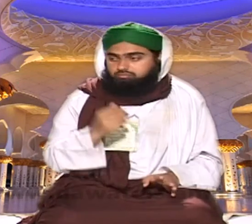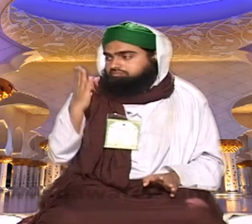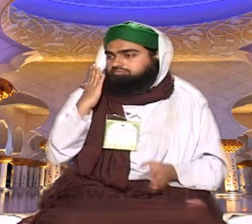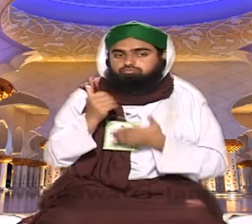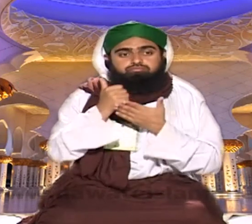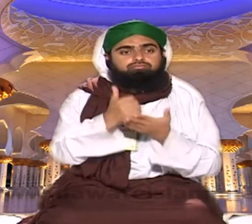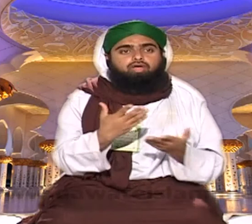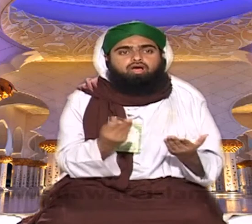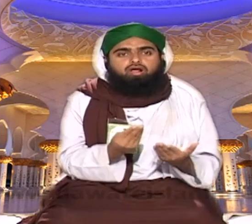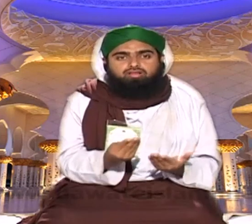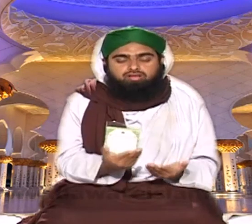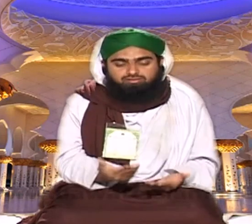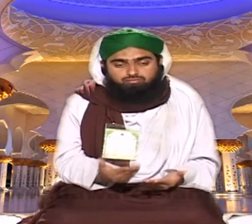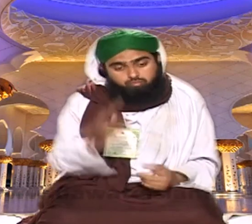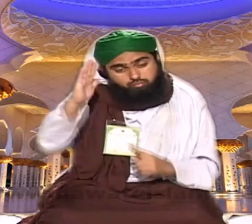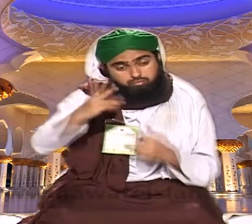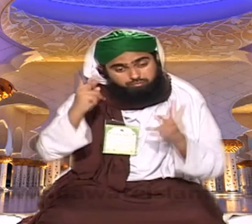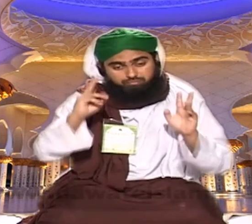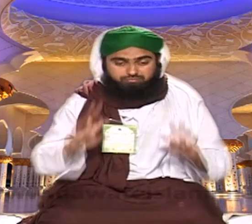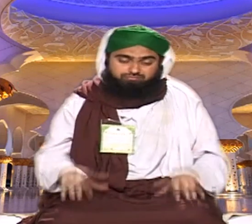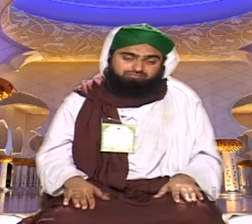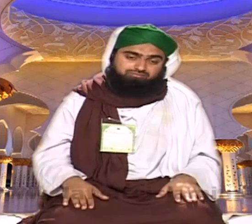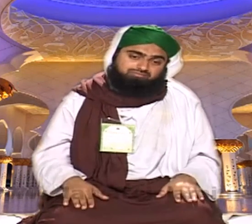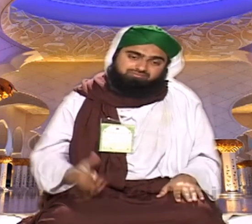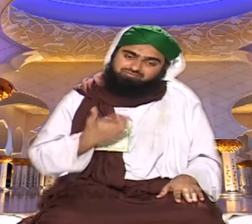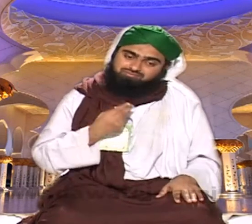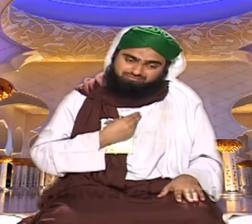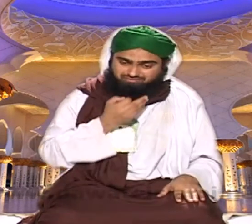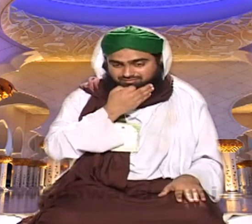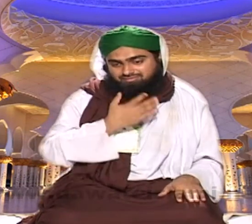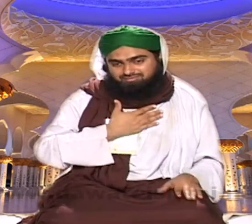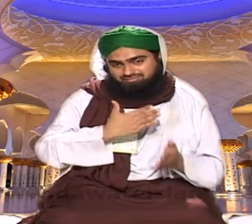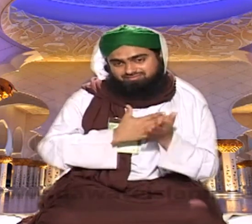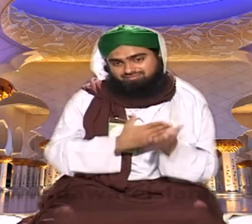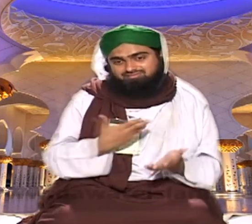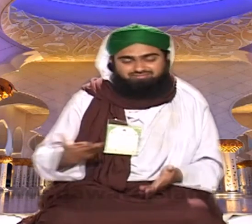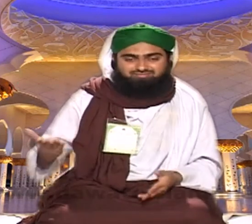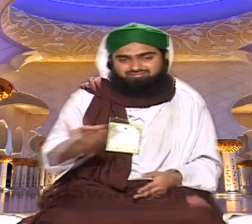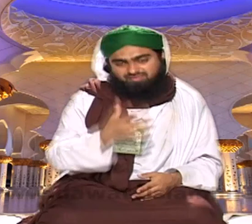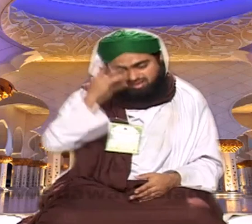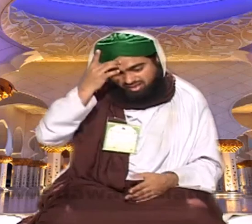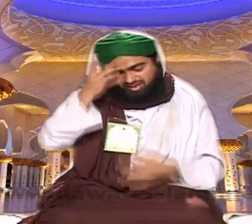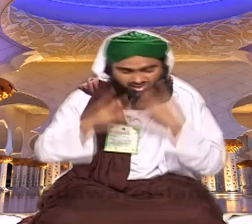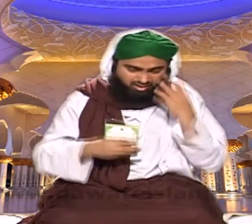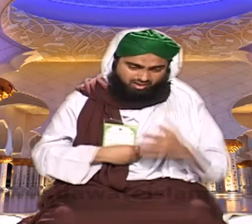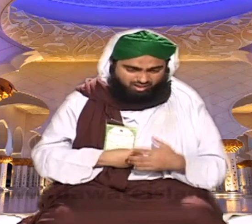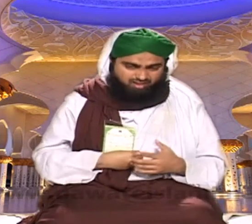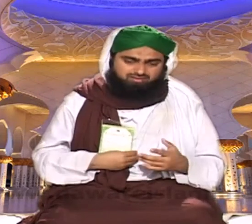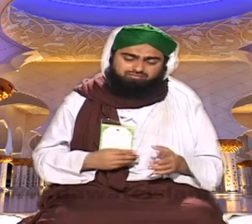نہیں کھا سکے تو اس پر بھی آپ کو عجر ملے گا کتنی رحمت ہے لیکن میں کہتا ہوں یہ کھانے